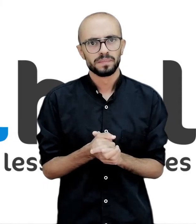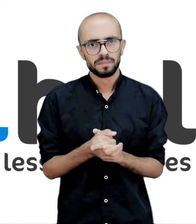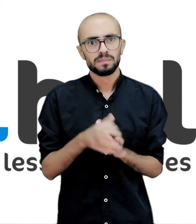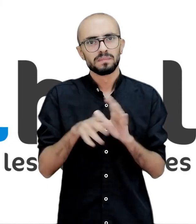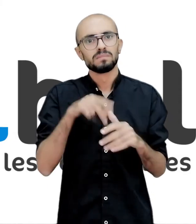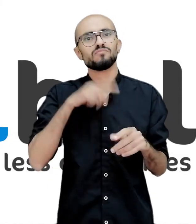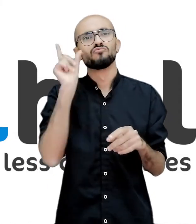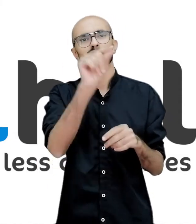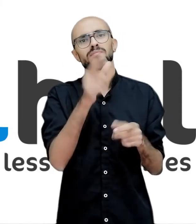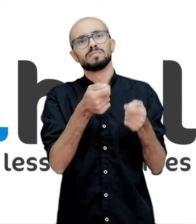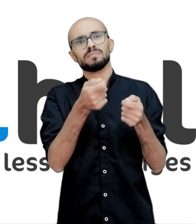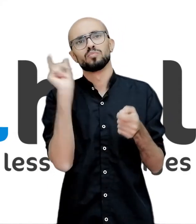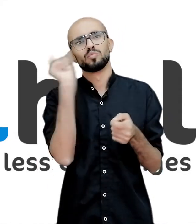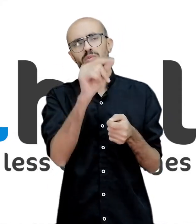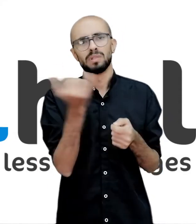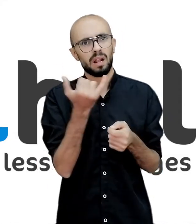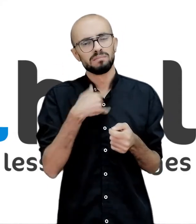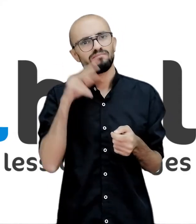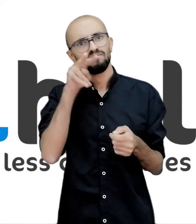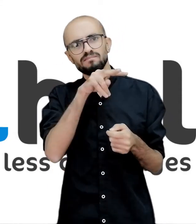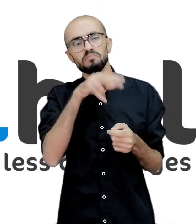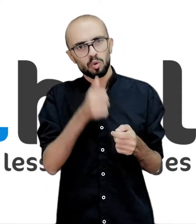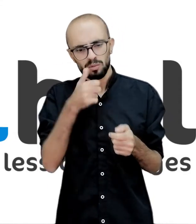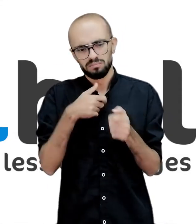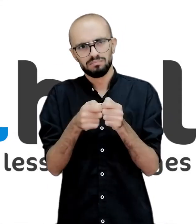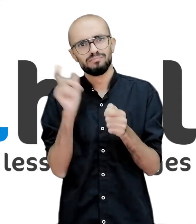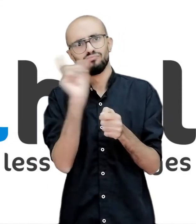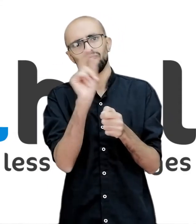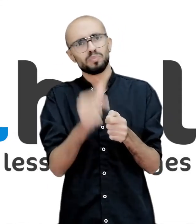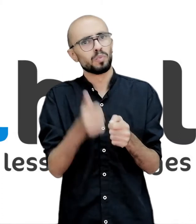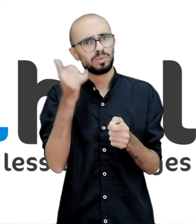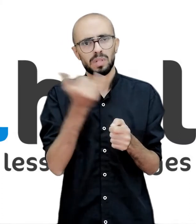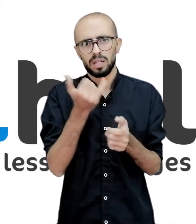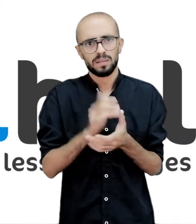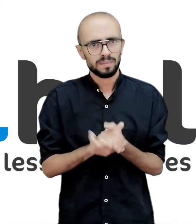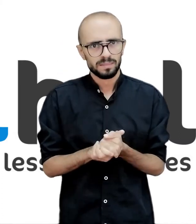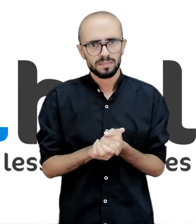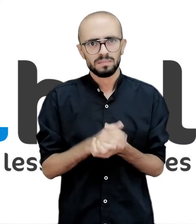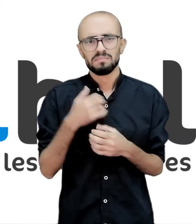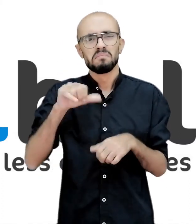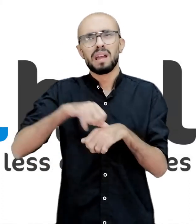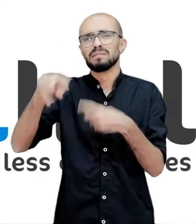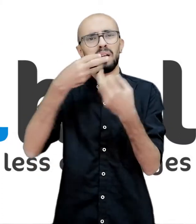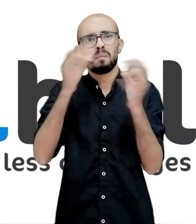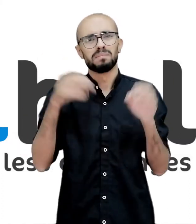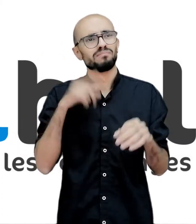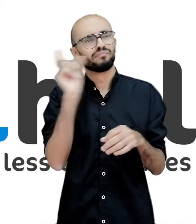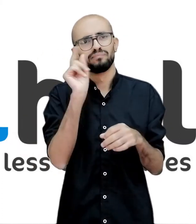التحكم عن بعض راقب وتحكم في كل الأجهزة والإضاءة بالمنزل من أي مكان